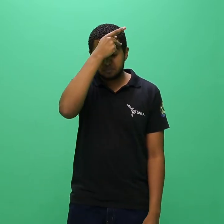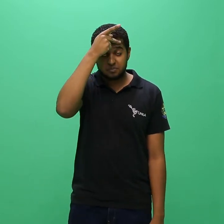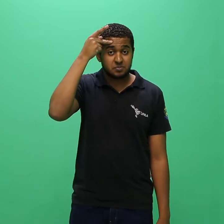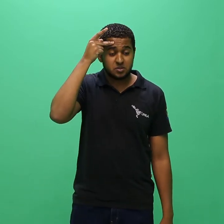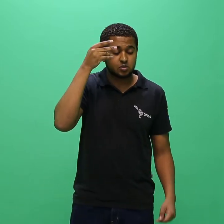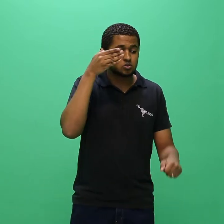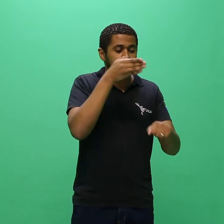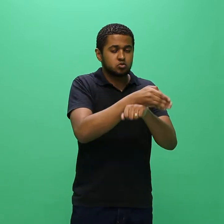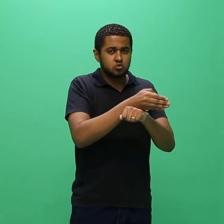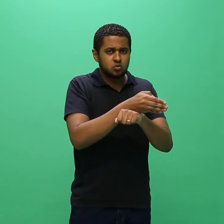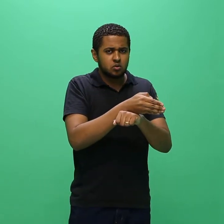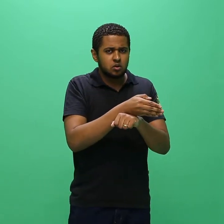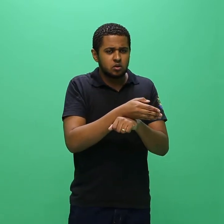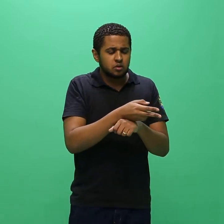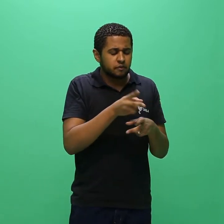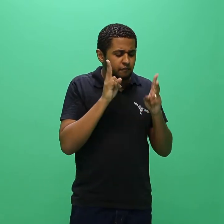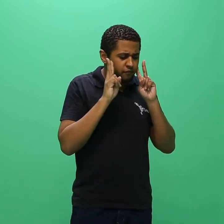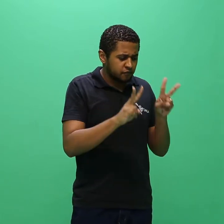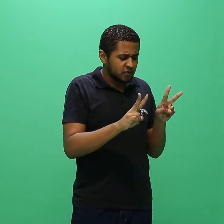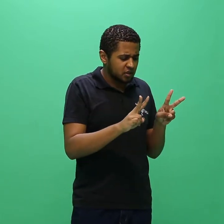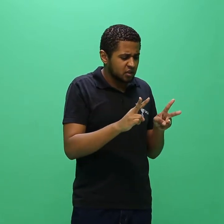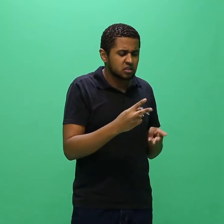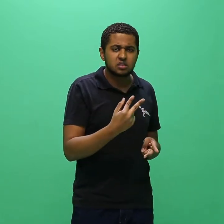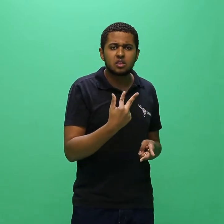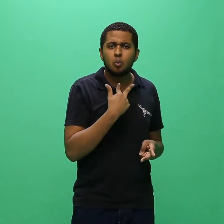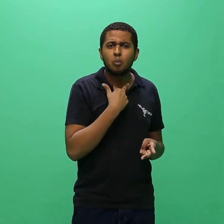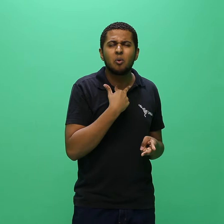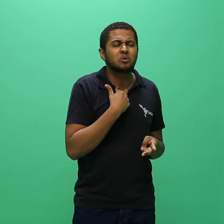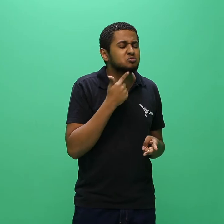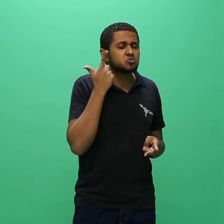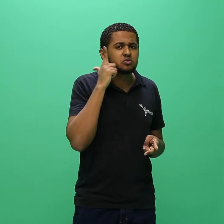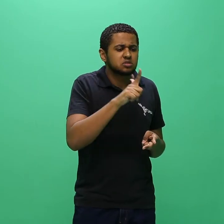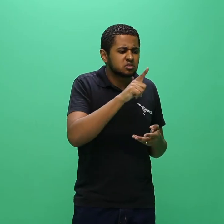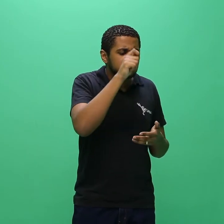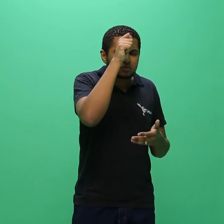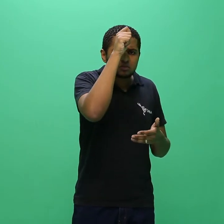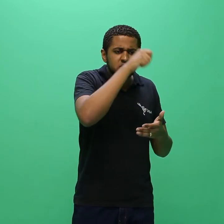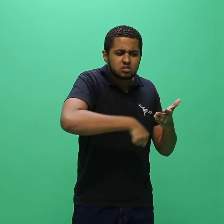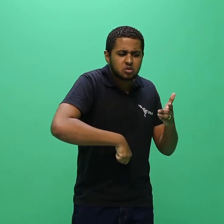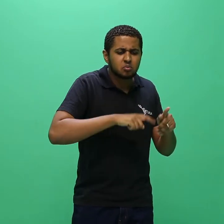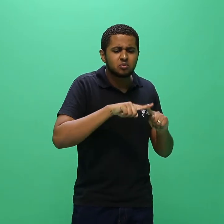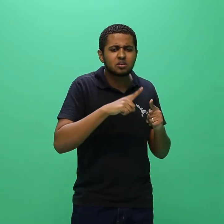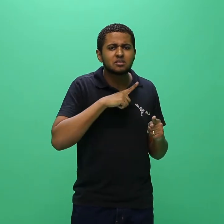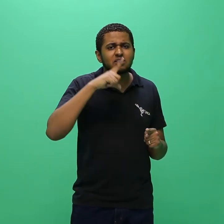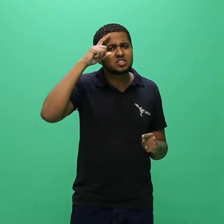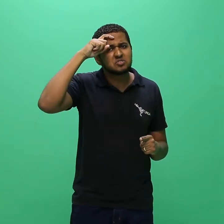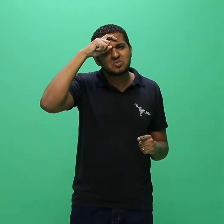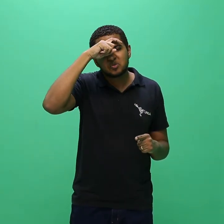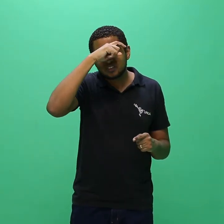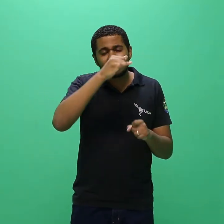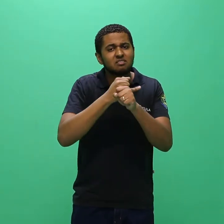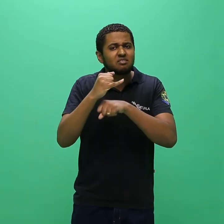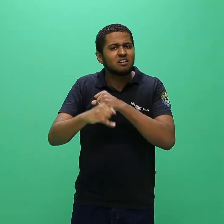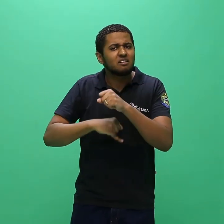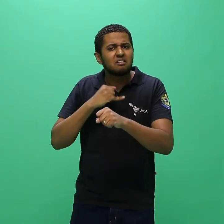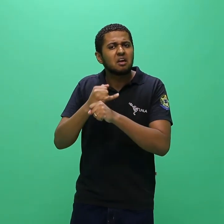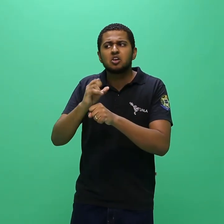candidato constate a impossibilidade da inscrição por dificuldade técnica ou outra,